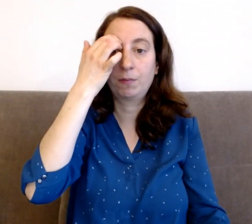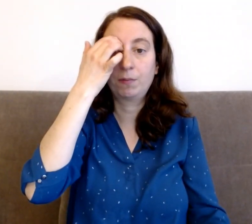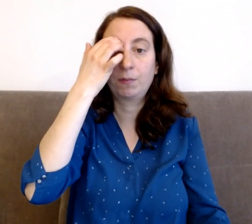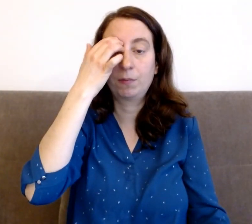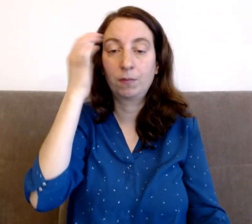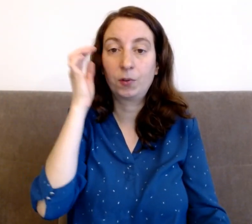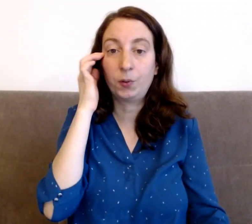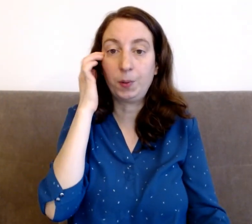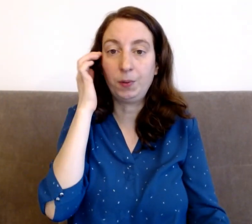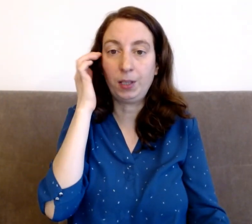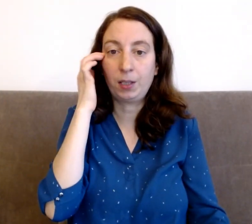Je suis unique.